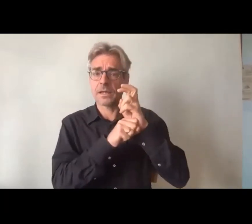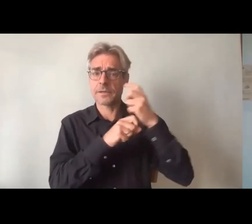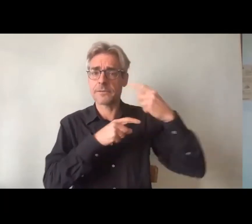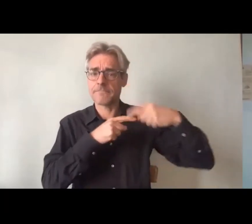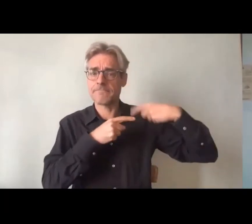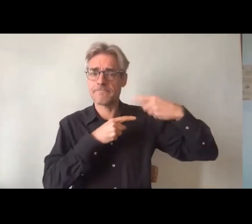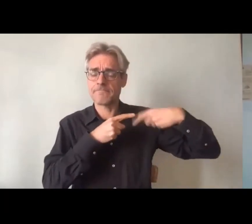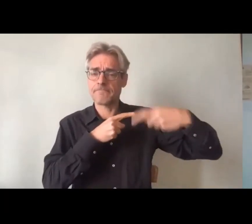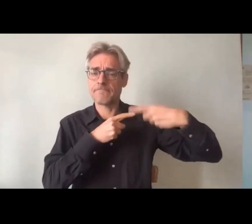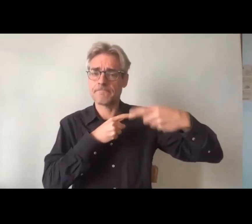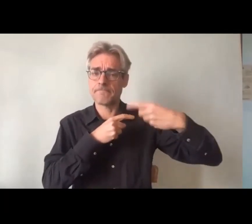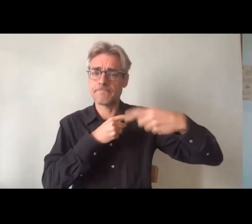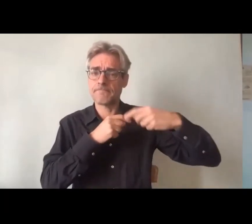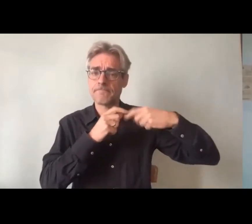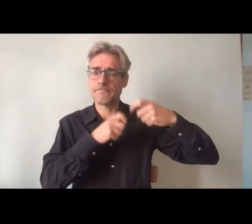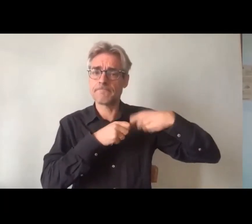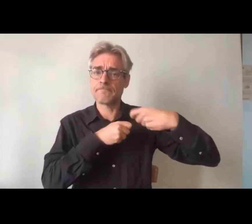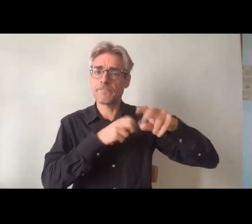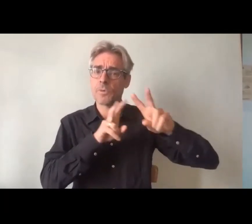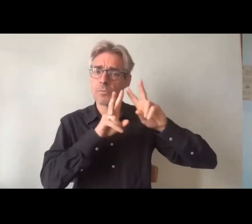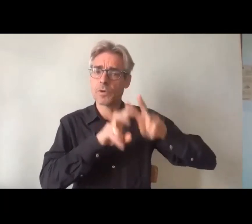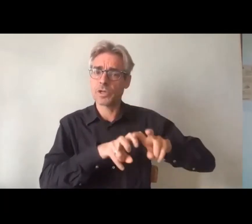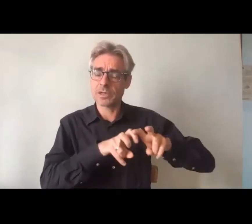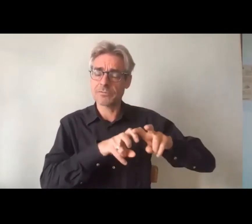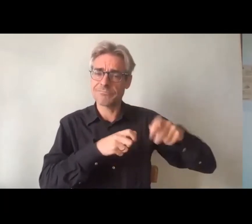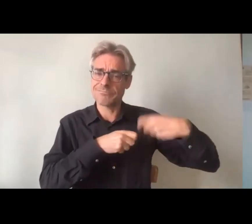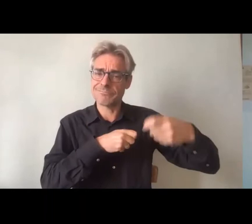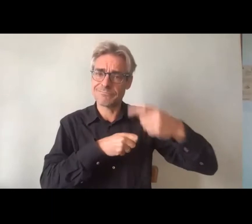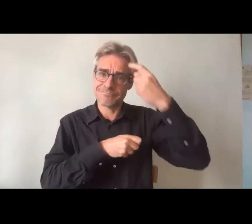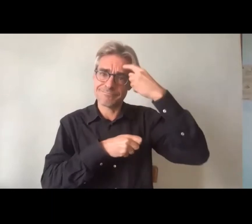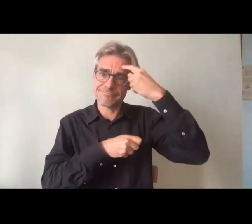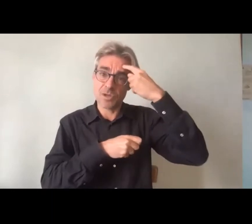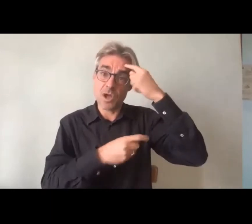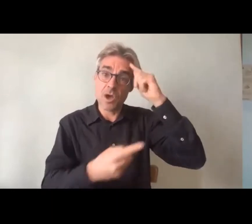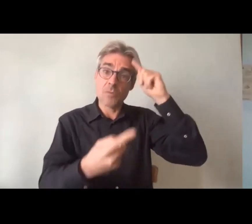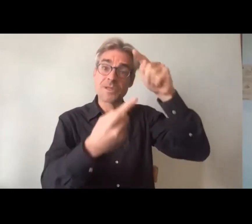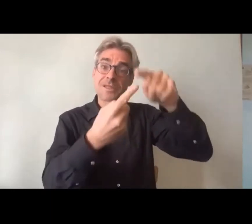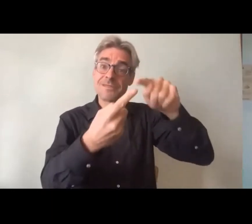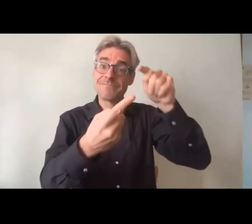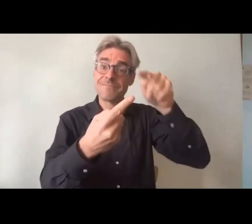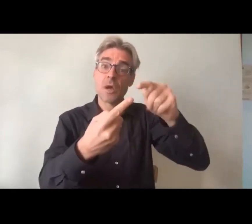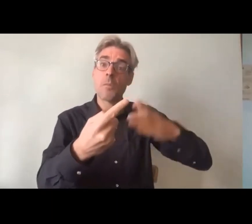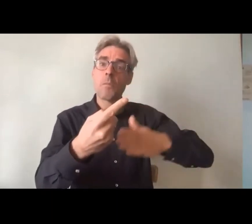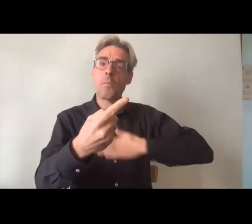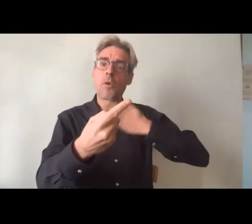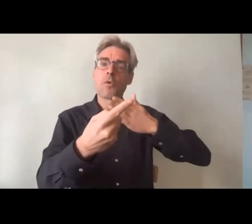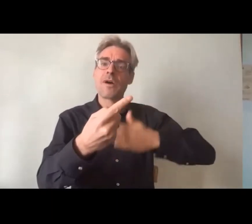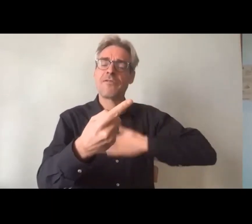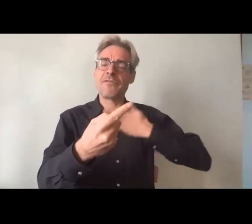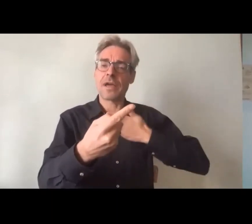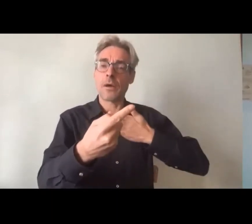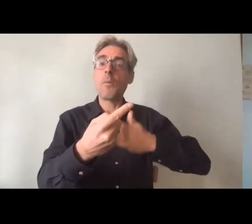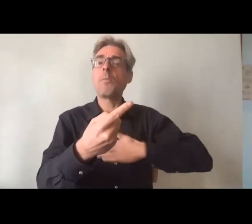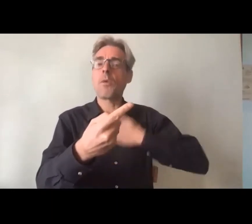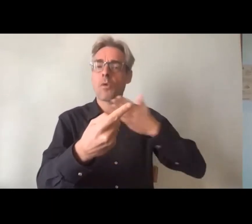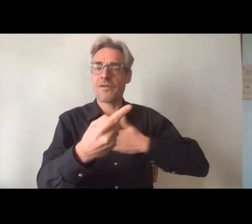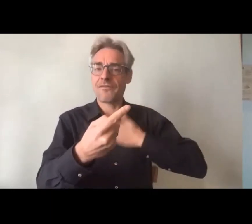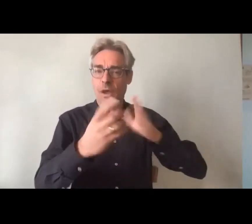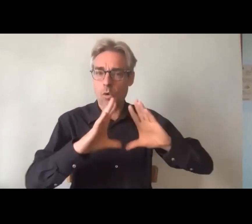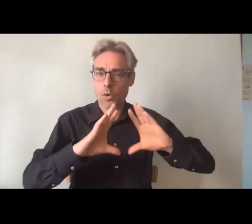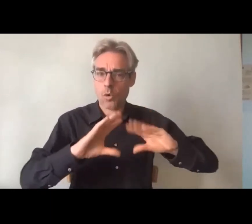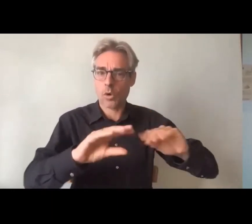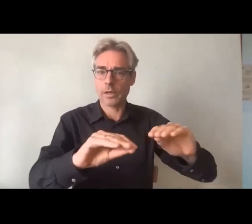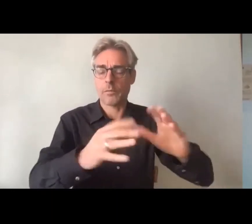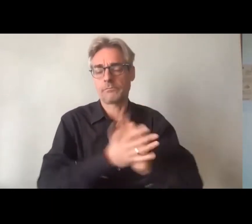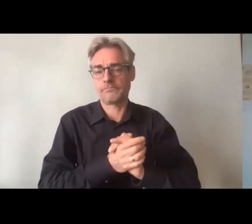processus de recherche, garder en tête un peu la finalité que l'on souhaite avoir en termes de recherche appliquée à la